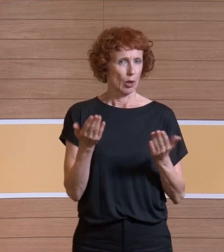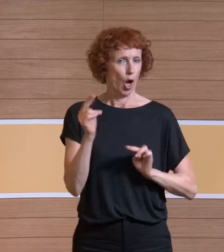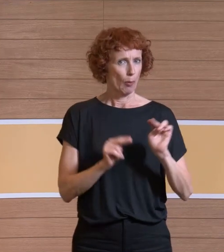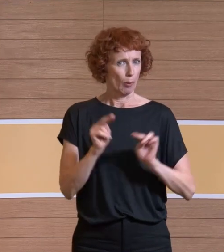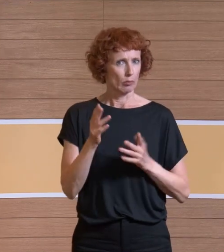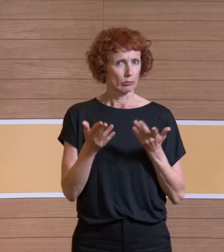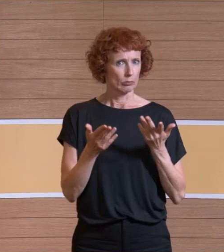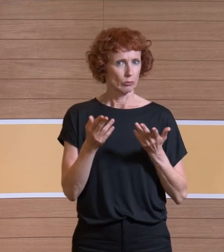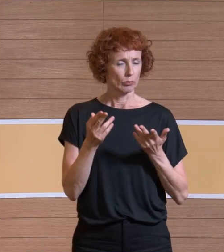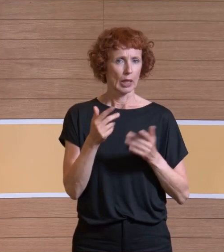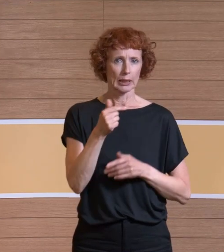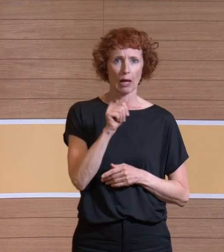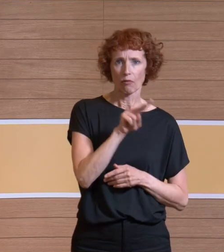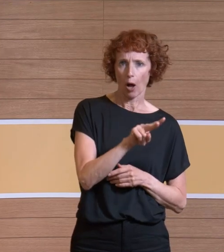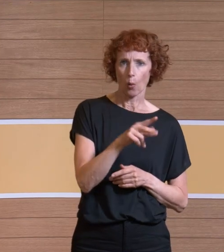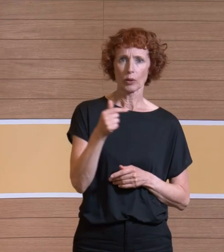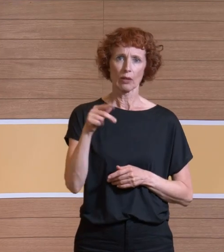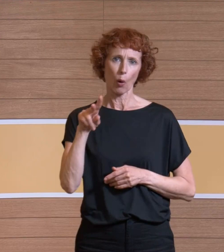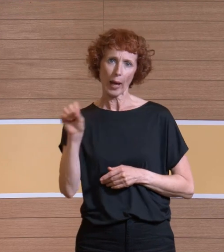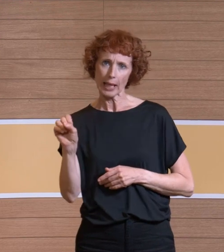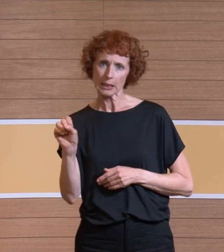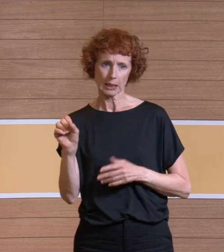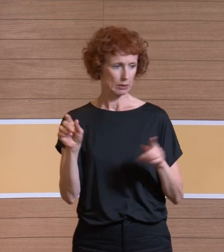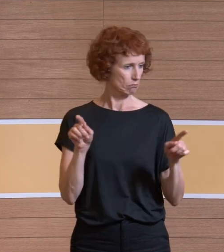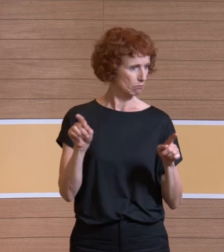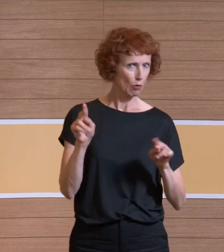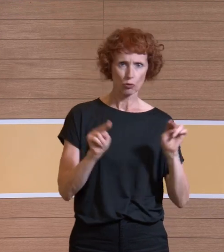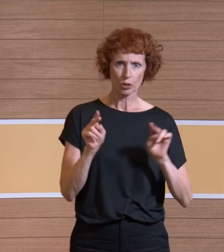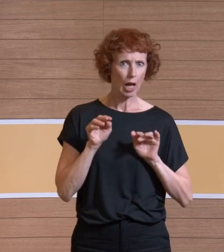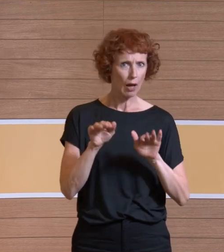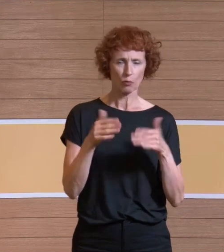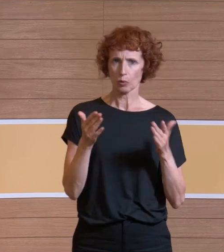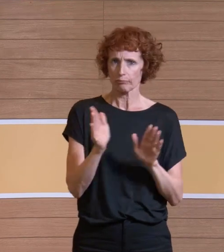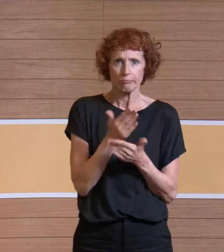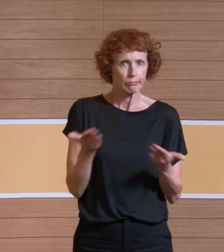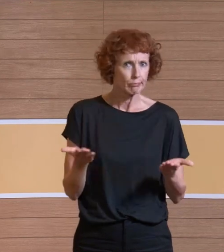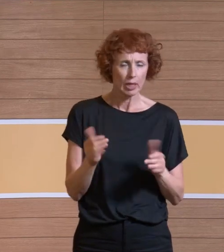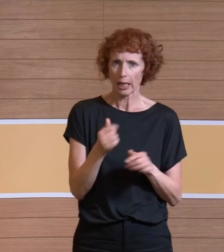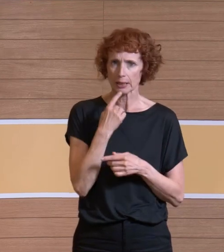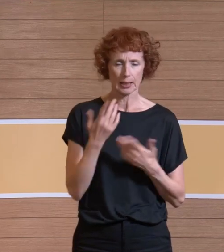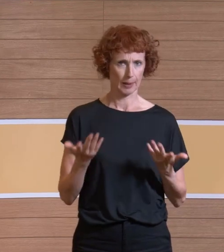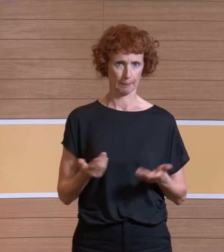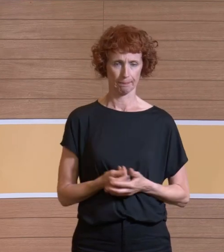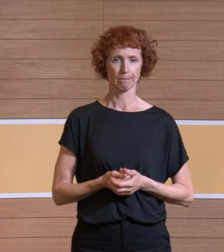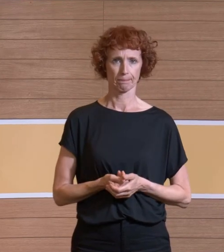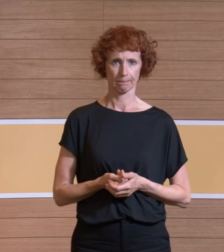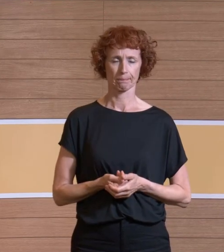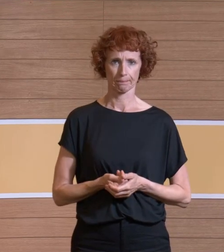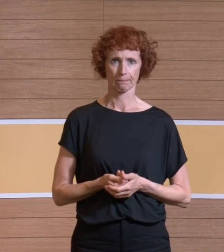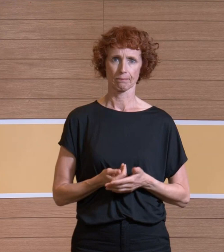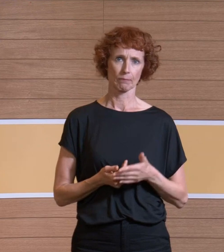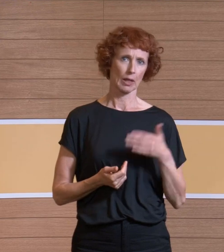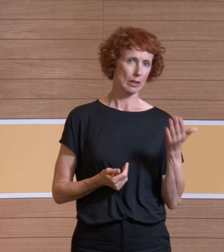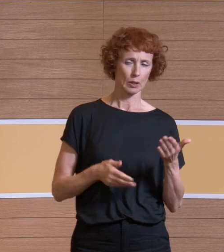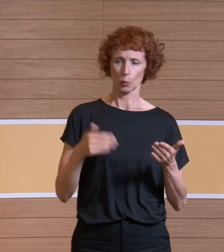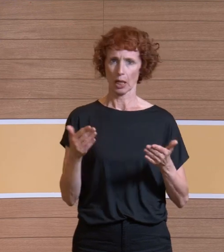Schallbelastung durch THV oder TVS-Decken gab oder Belüftungssystemen gab. Das kann man also nicht sagen, ob das eine oder das andere